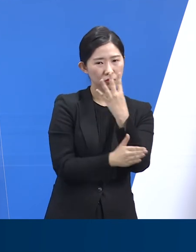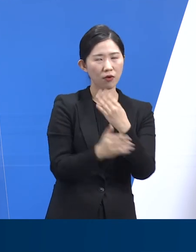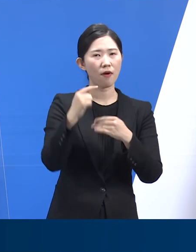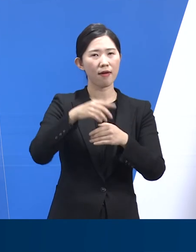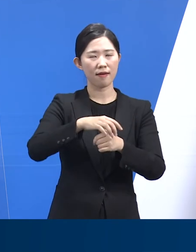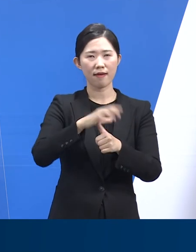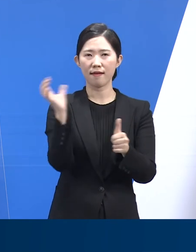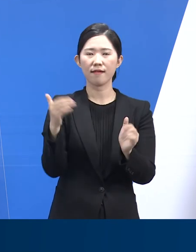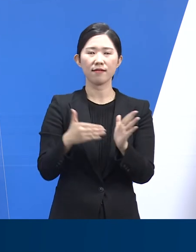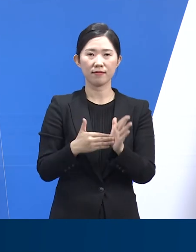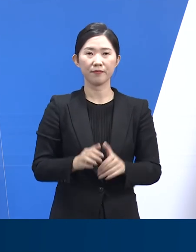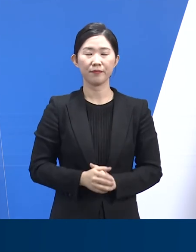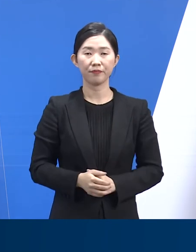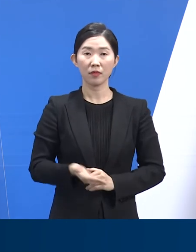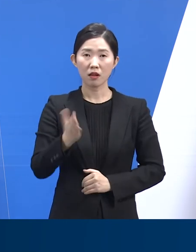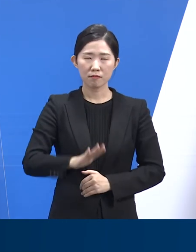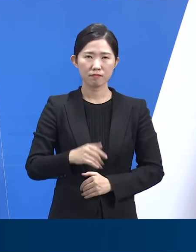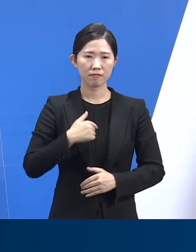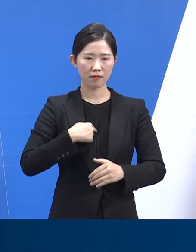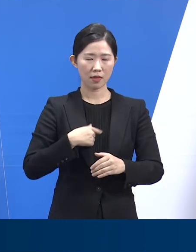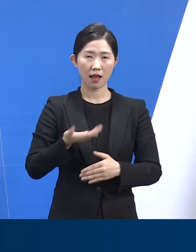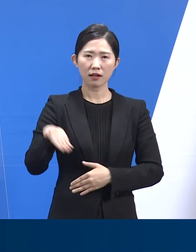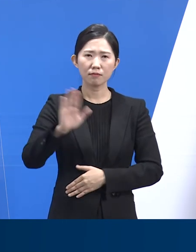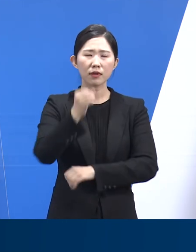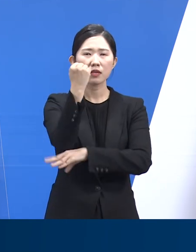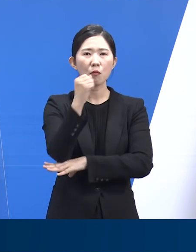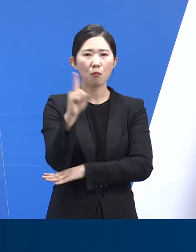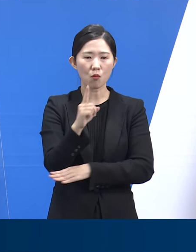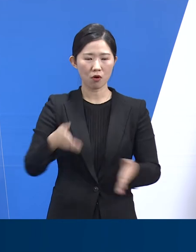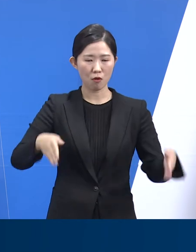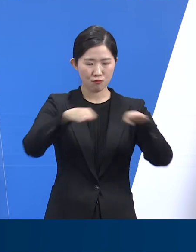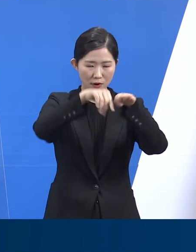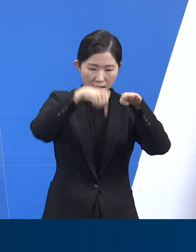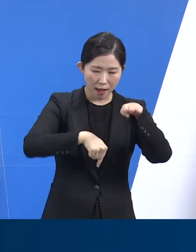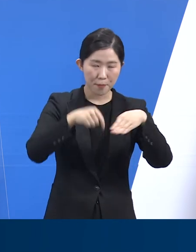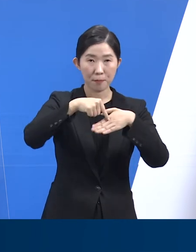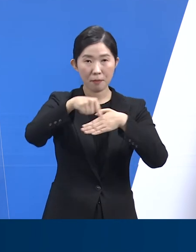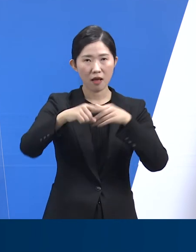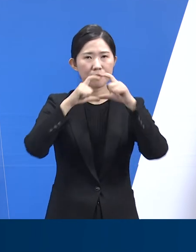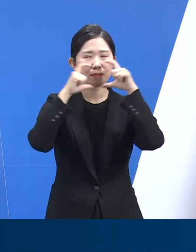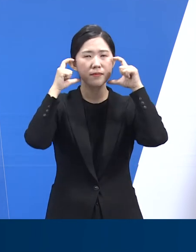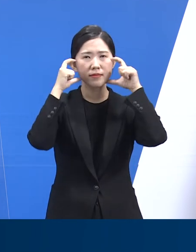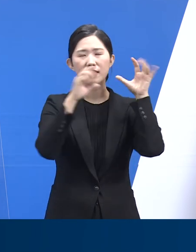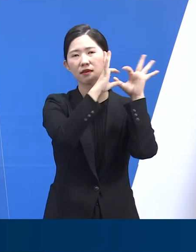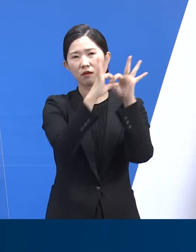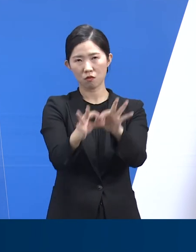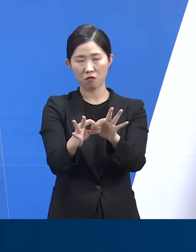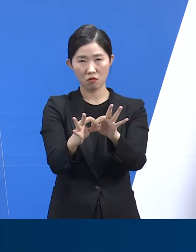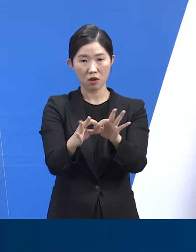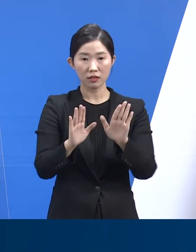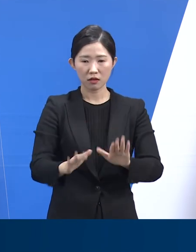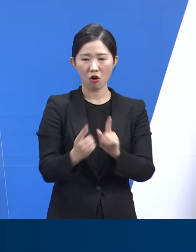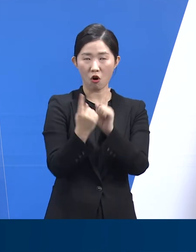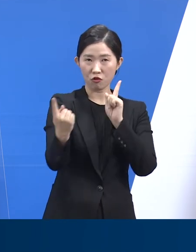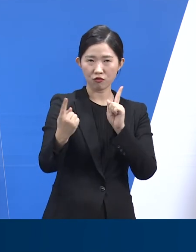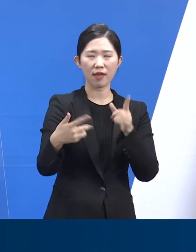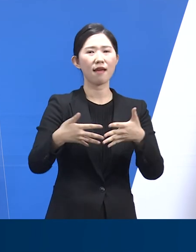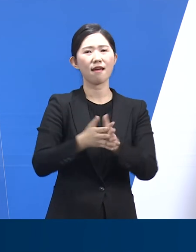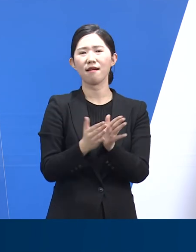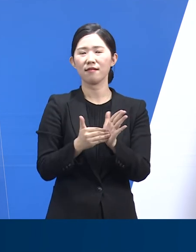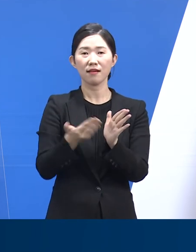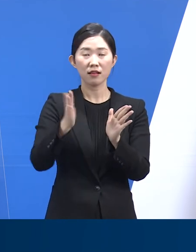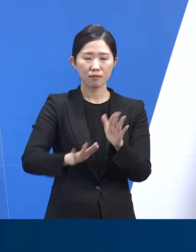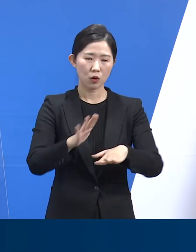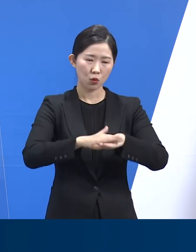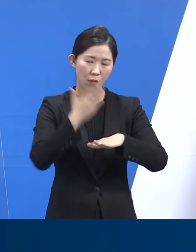다만 최소한의 방역 조치를 위해 실내외 마스크 착용 업무는 당분간 계속 유지됩니다. 거리 두기가 해제되어도 여전히 손 씻기,